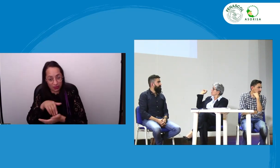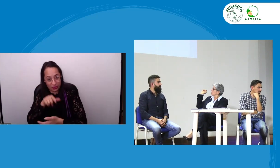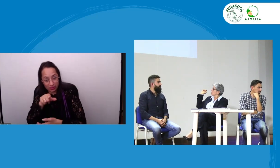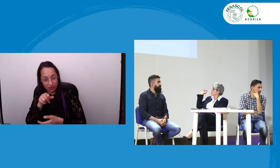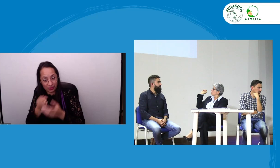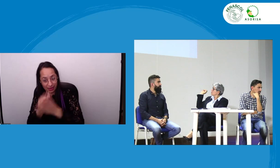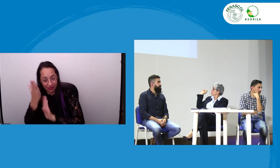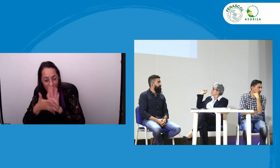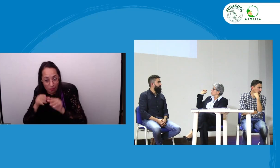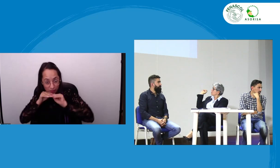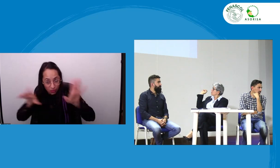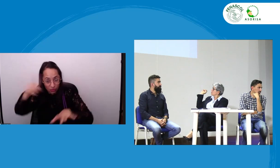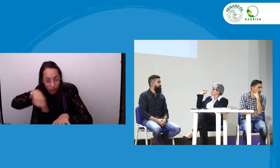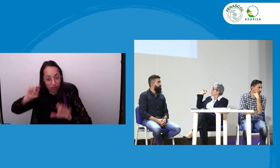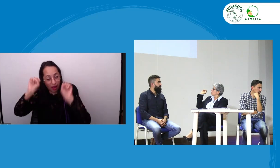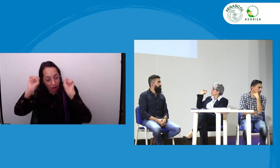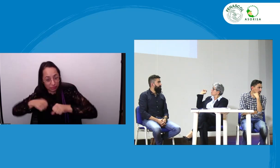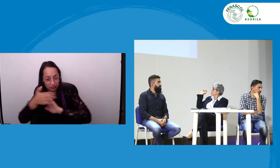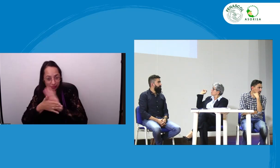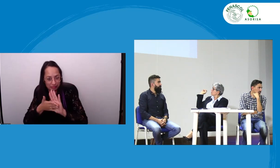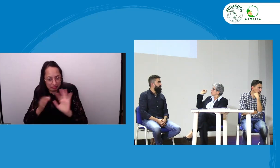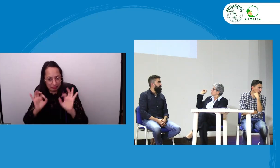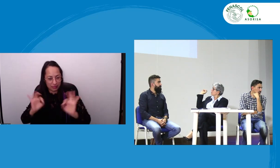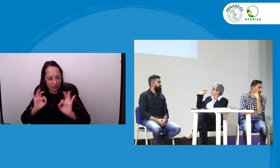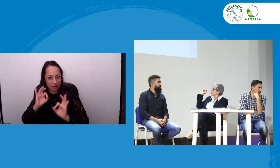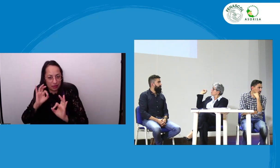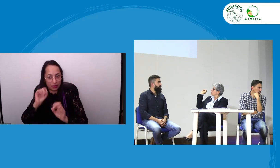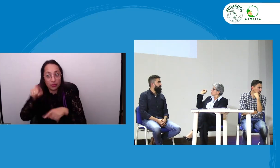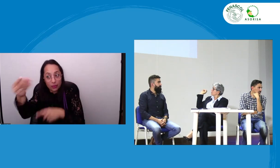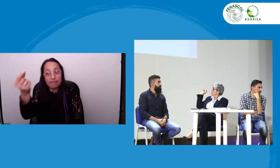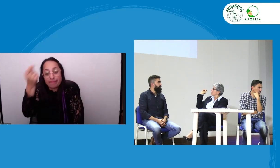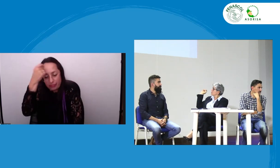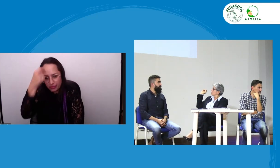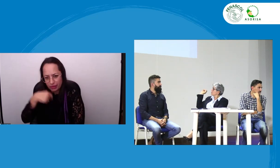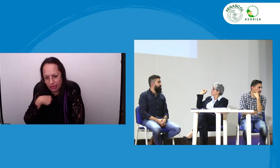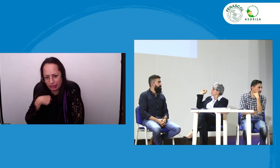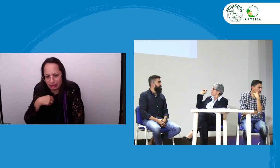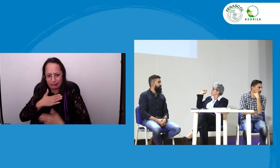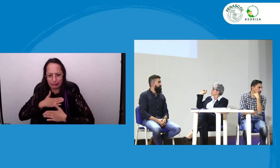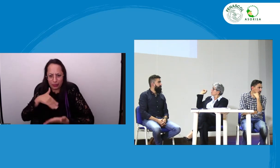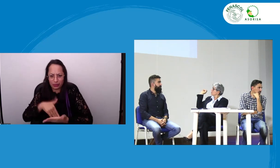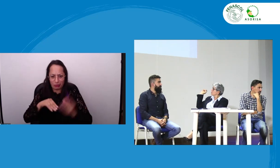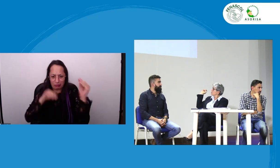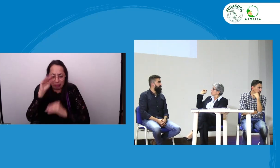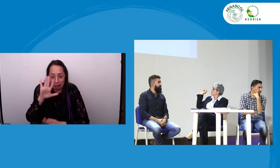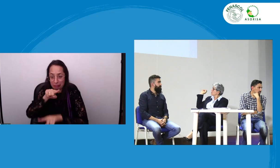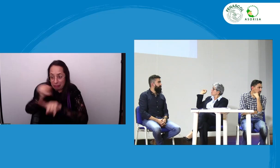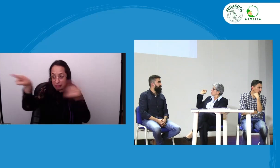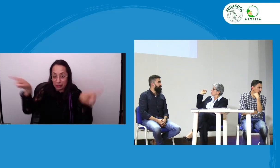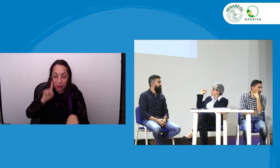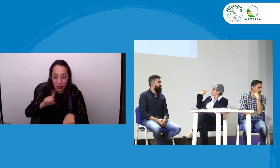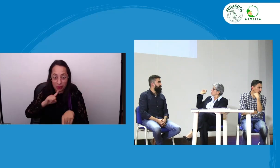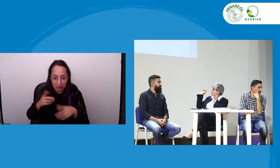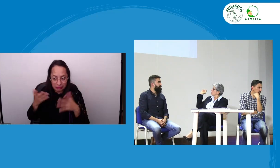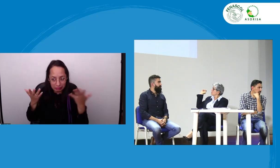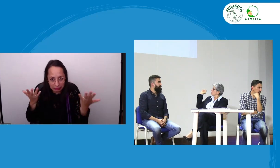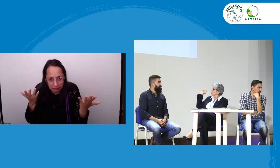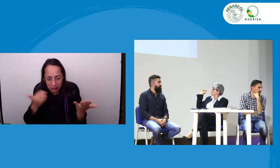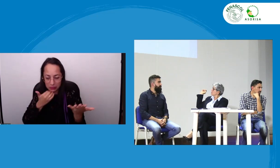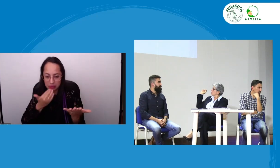sobre la caracterización que presentó Jesús por parte del INSOR y todavía no está lista y yo entiendo que esto también hay que tener un